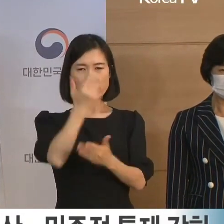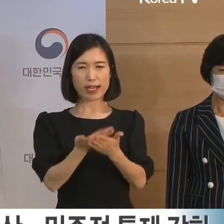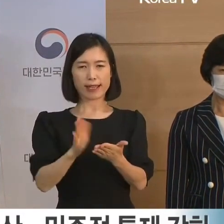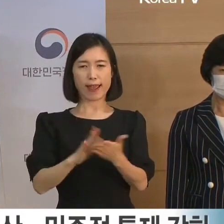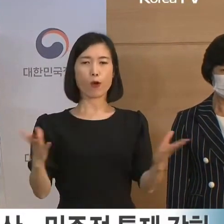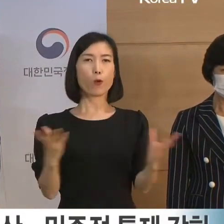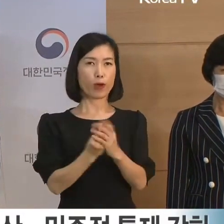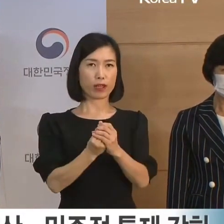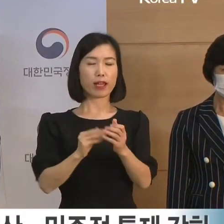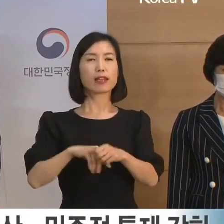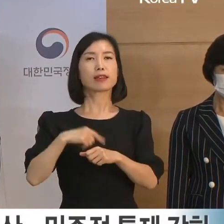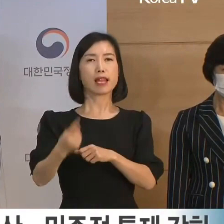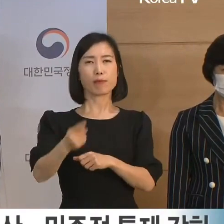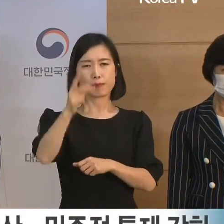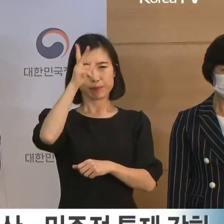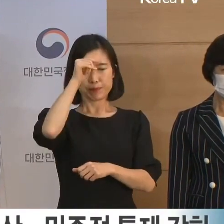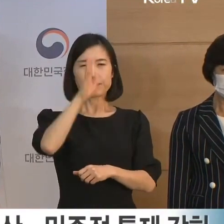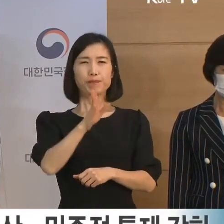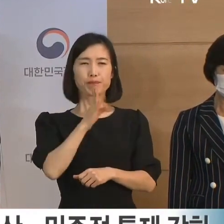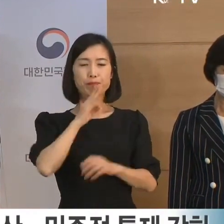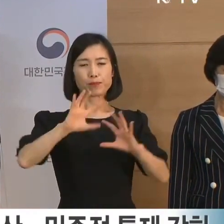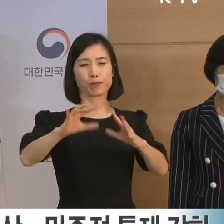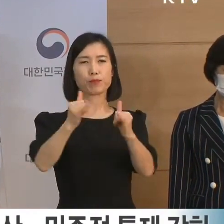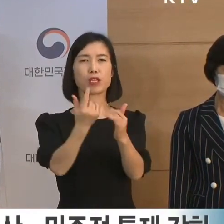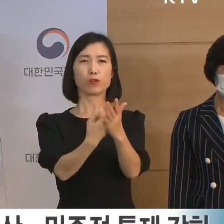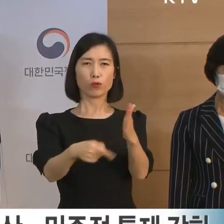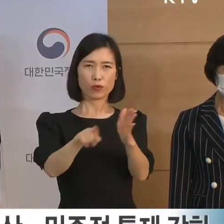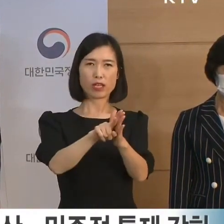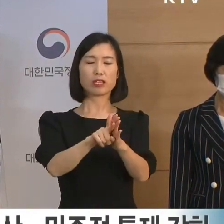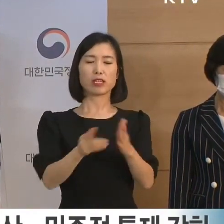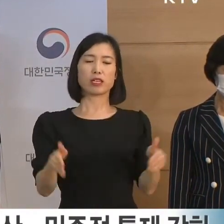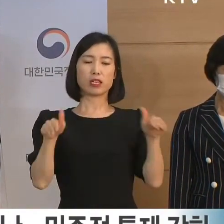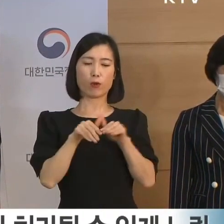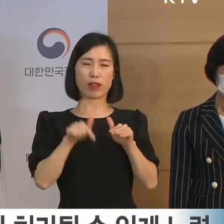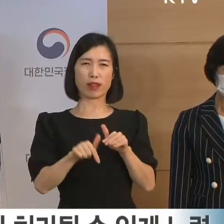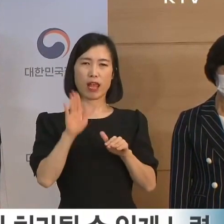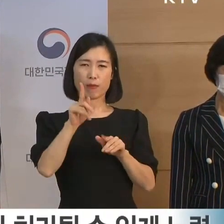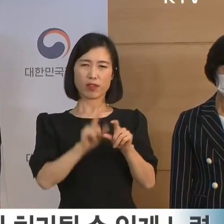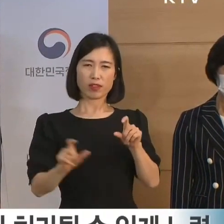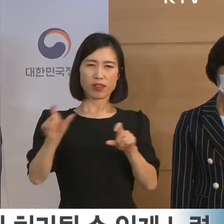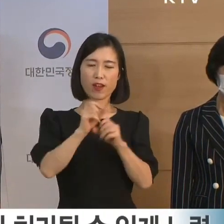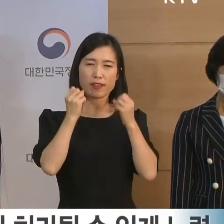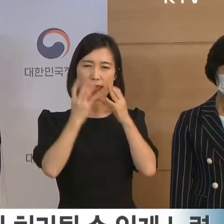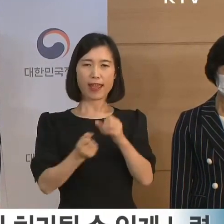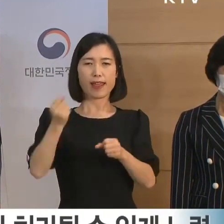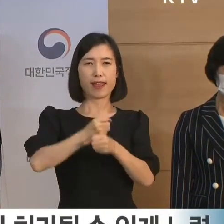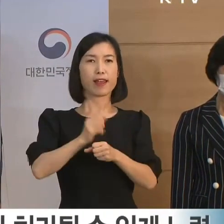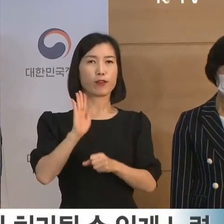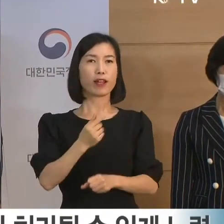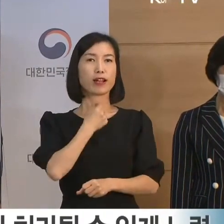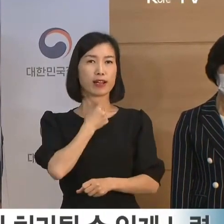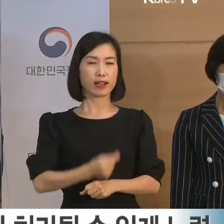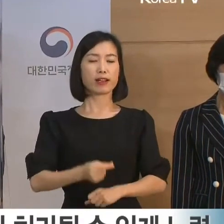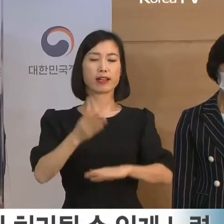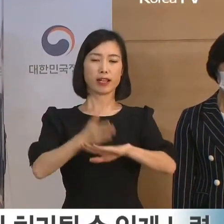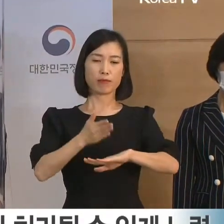경찰이 오로지 국민을 위한 기관으로 거듭날 것을 약속드립니다. 감사합니다.